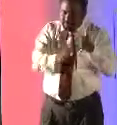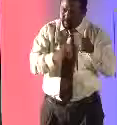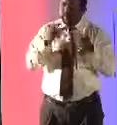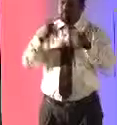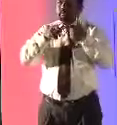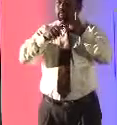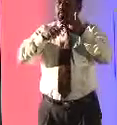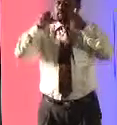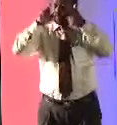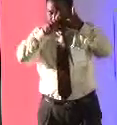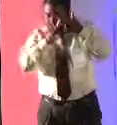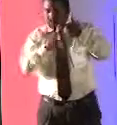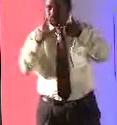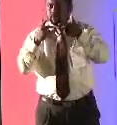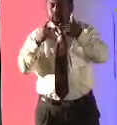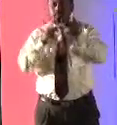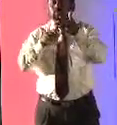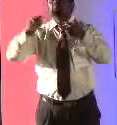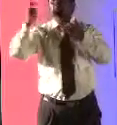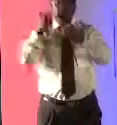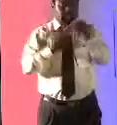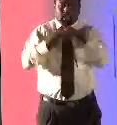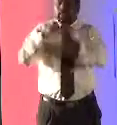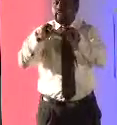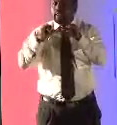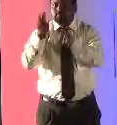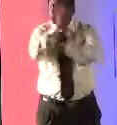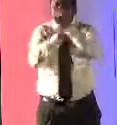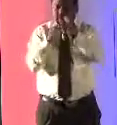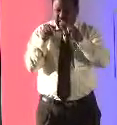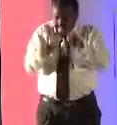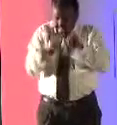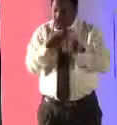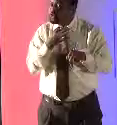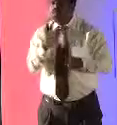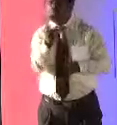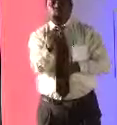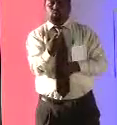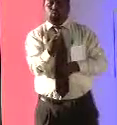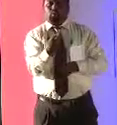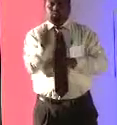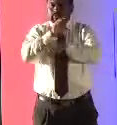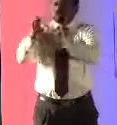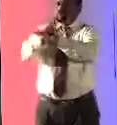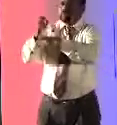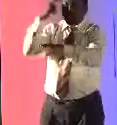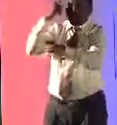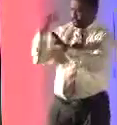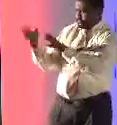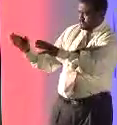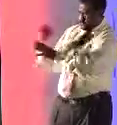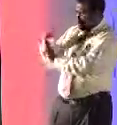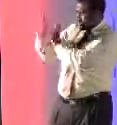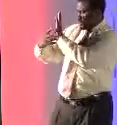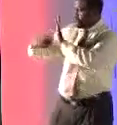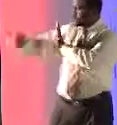التواصل السريع عن طريق الإنترنت ولكن الآن بدنا أن نطور جهاز التعرف على لغة الإشارة